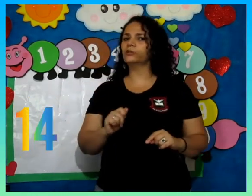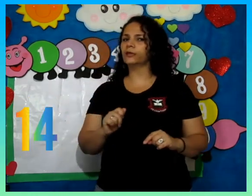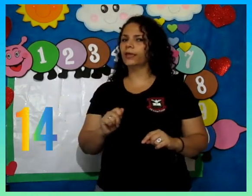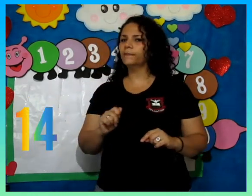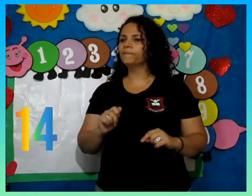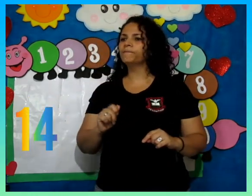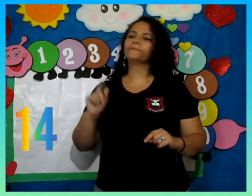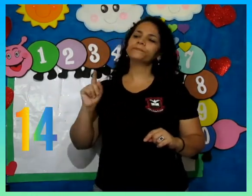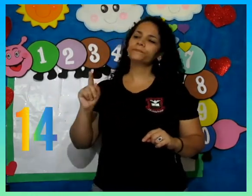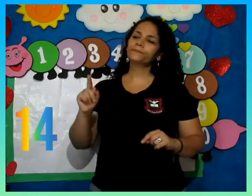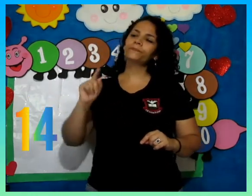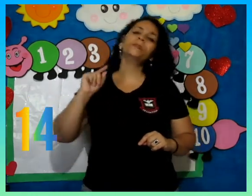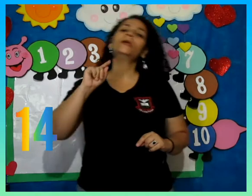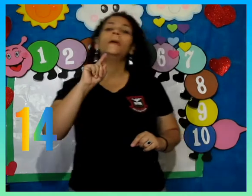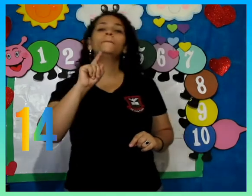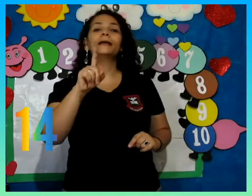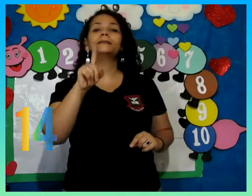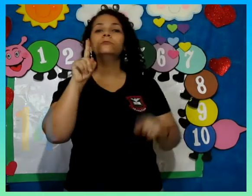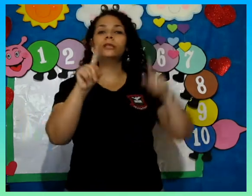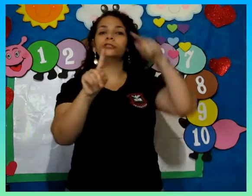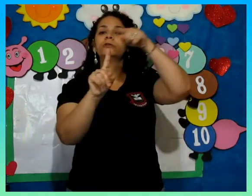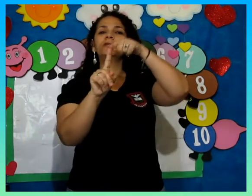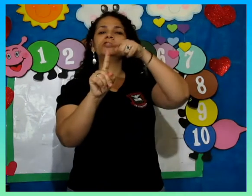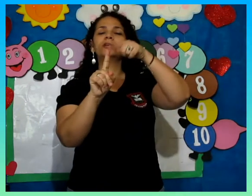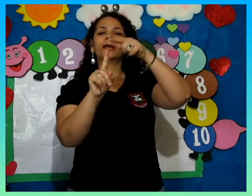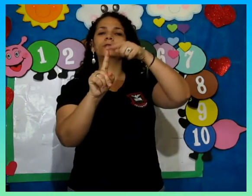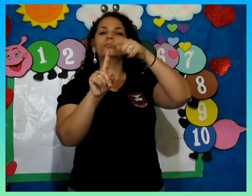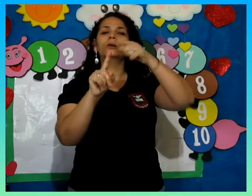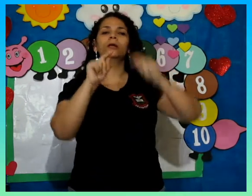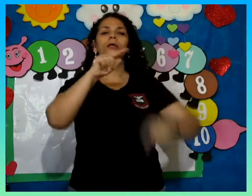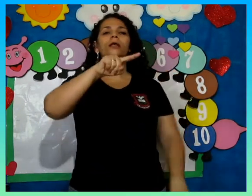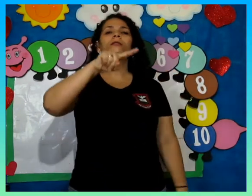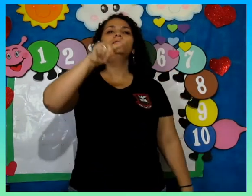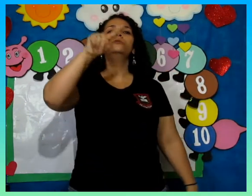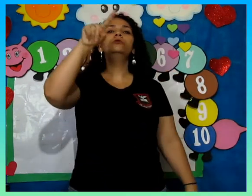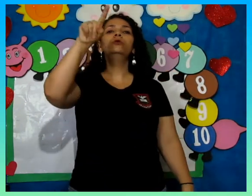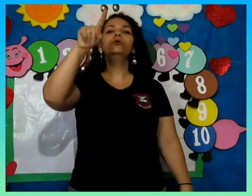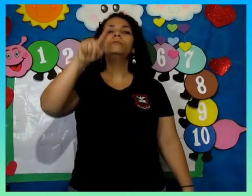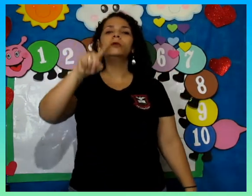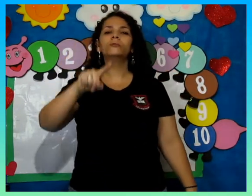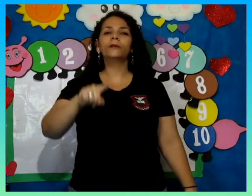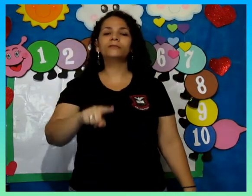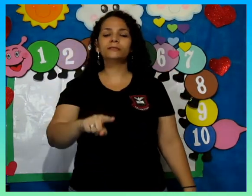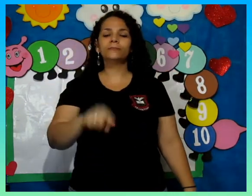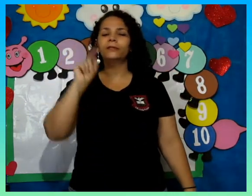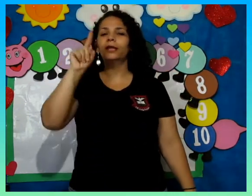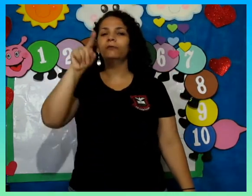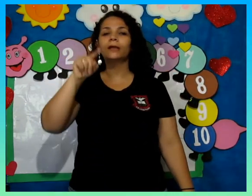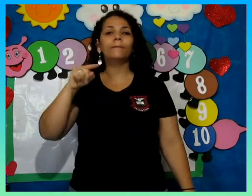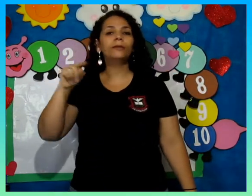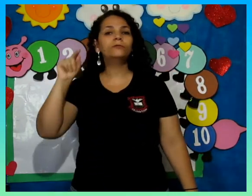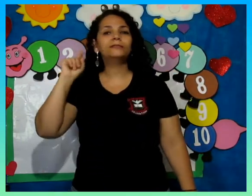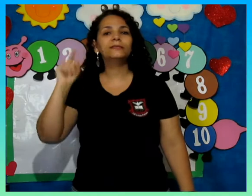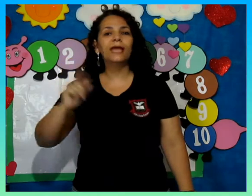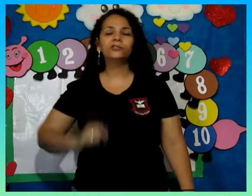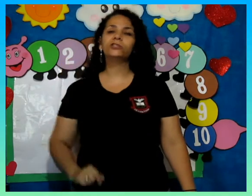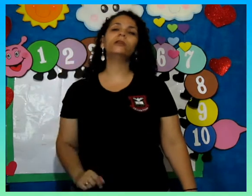ok? Passem o dedinho indicador no número pra vocês aprenderem o caminho certinho